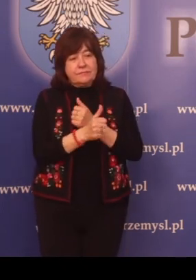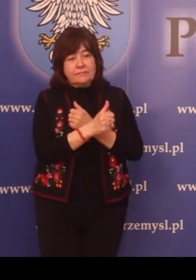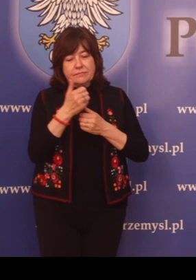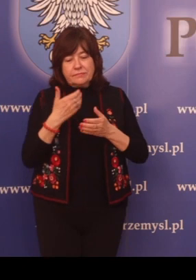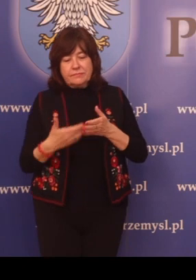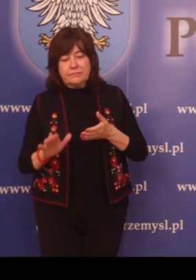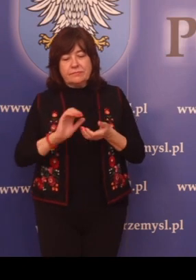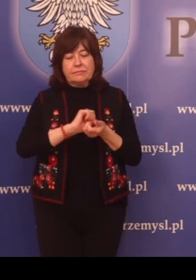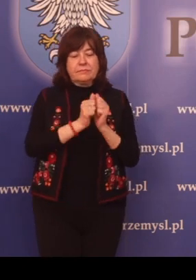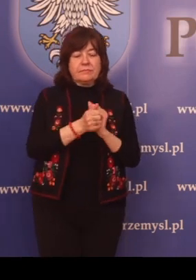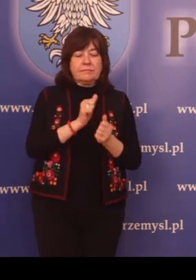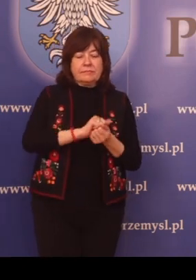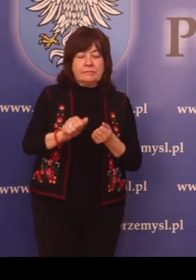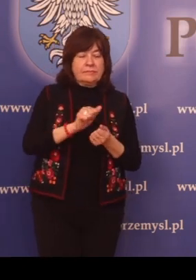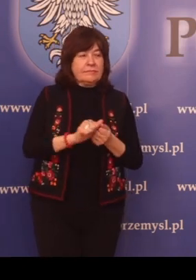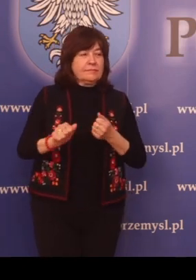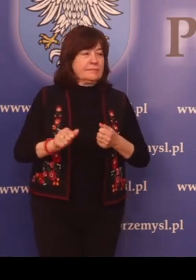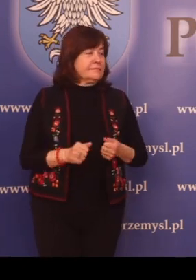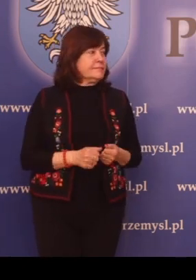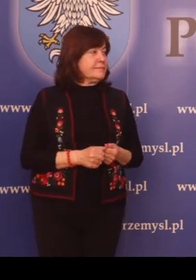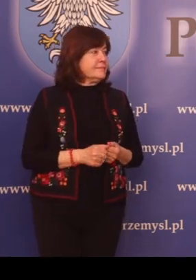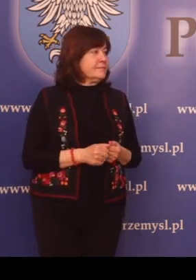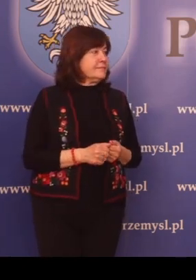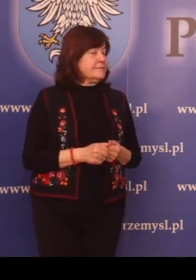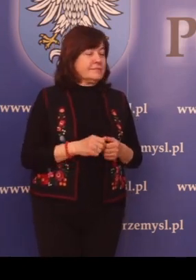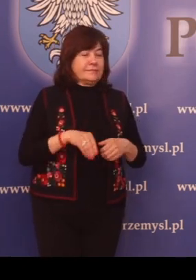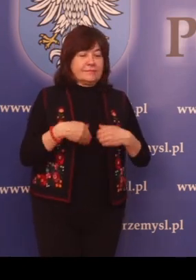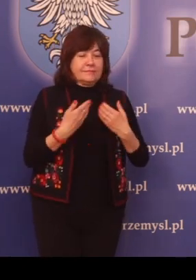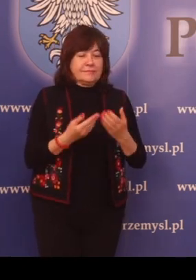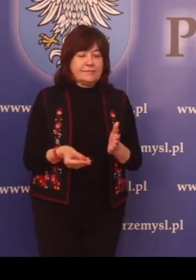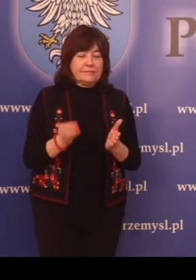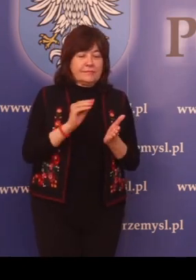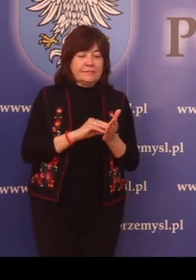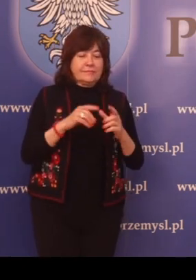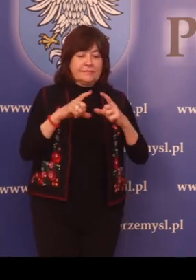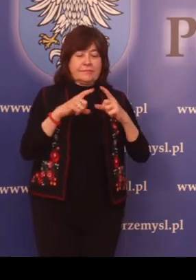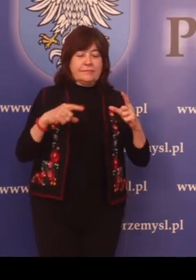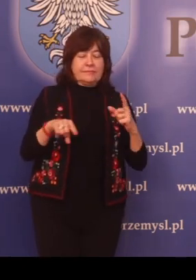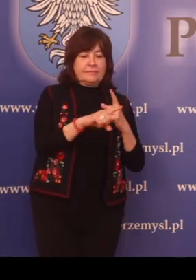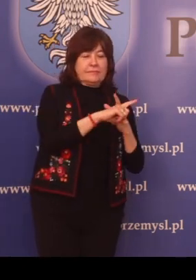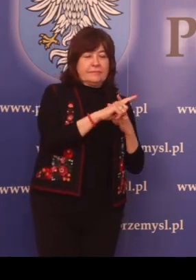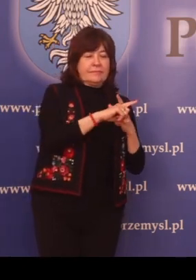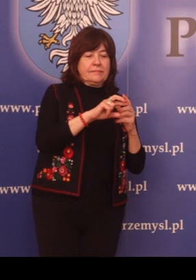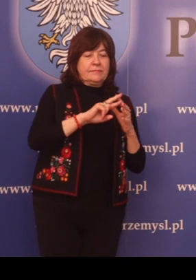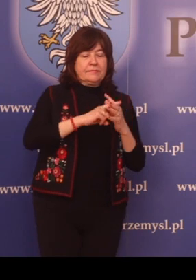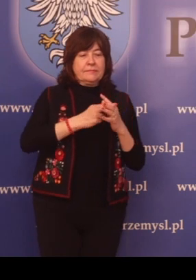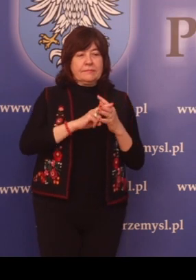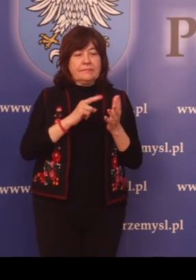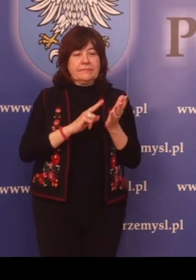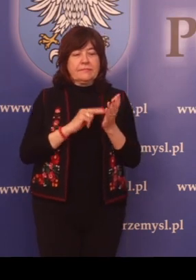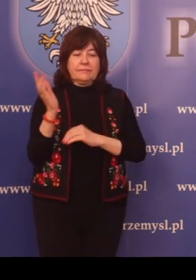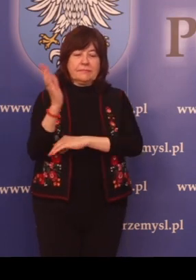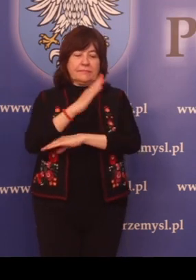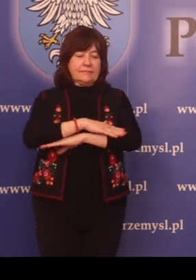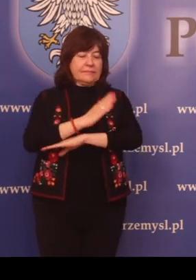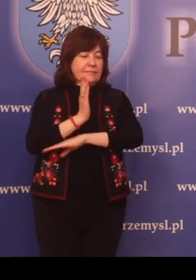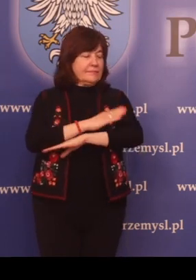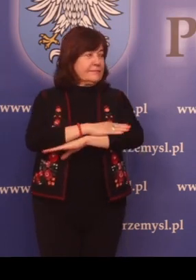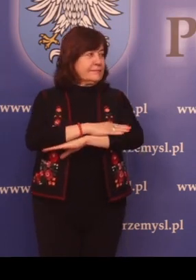utraty lub zniszczenia. Wydanie dodatkowej tablicy rejestracyjnej na bagażnik.